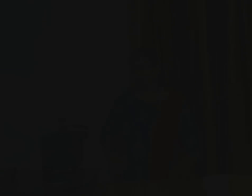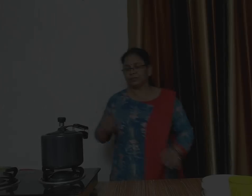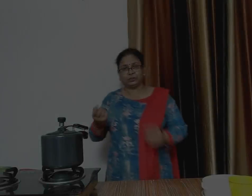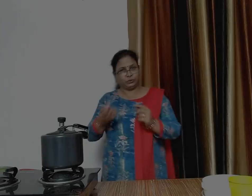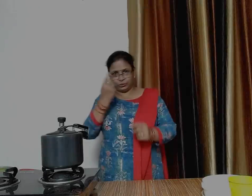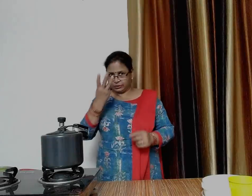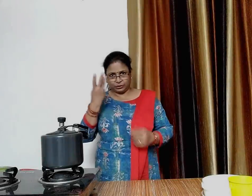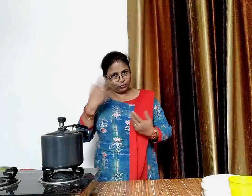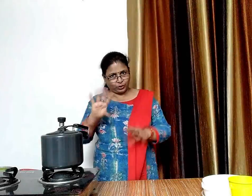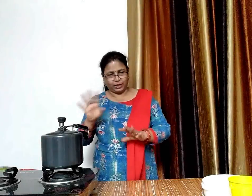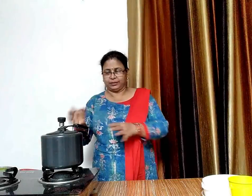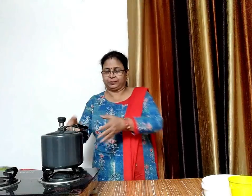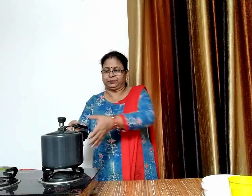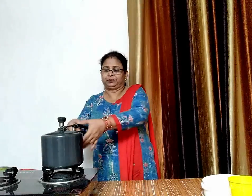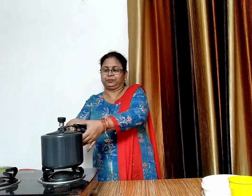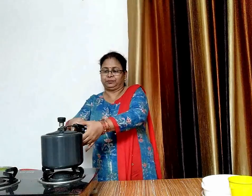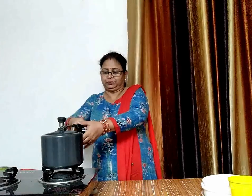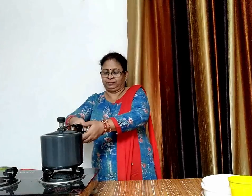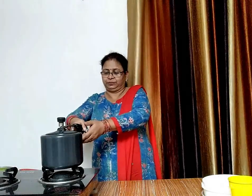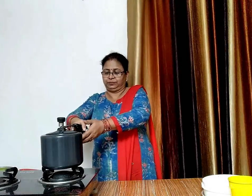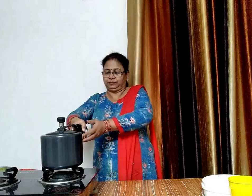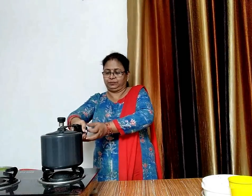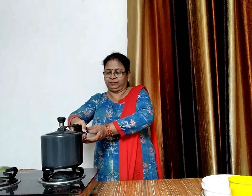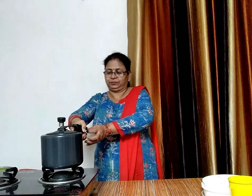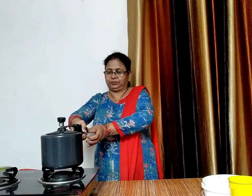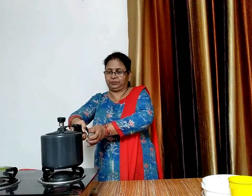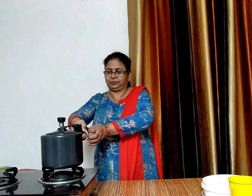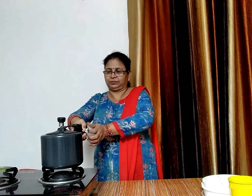तीन स्रीटी आ चुकी है अब खोकर खोल लेते हैं